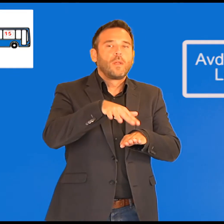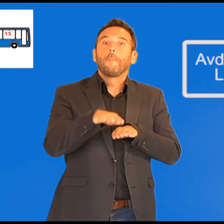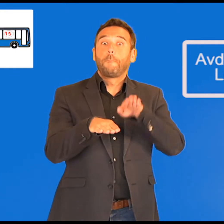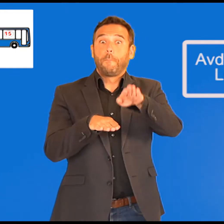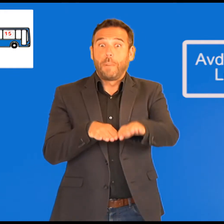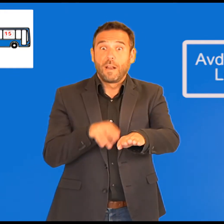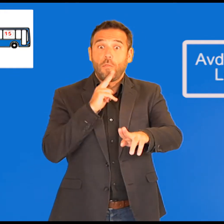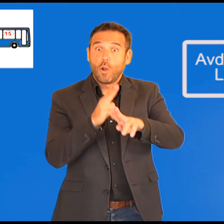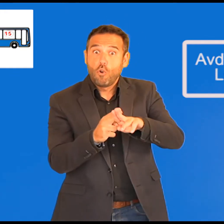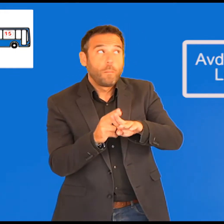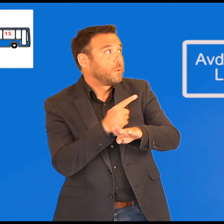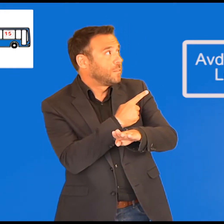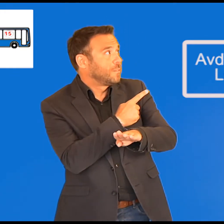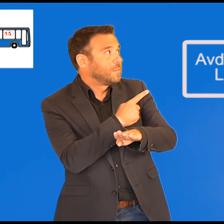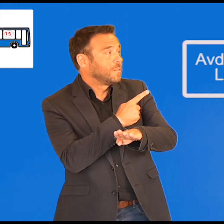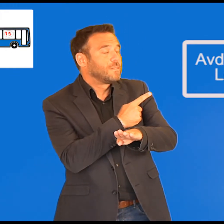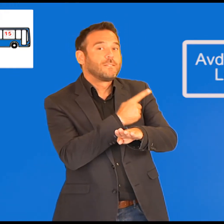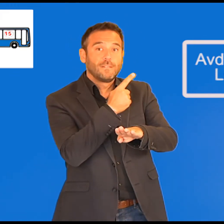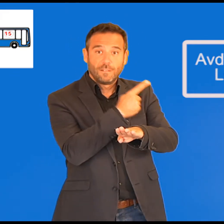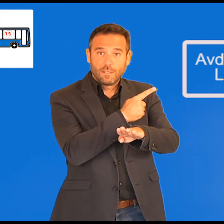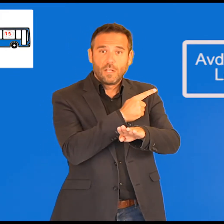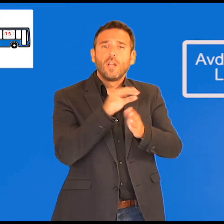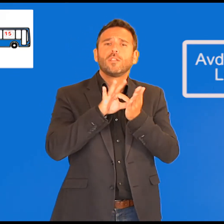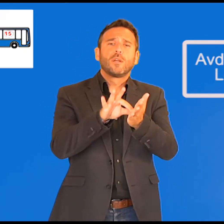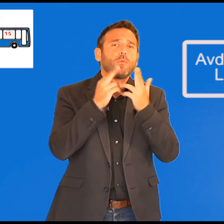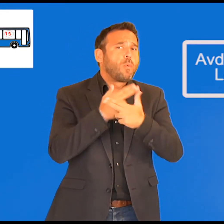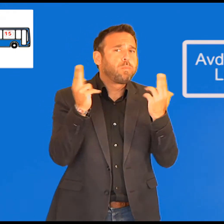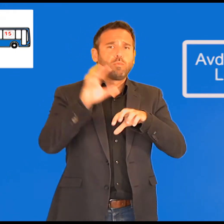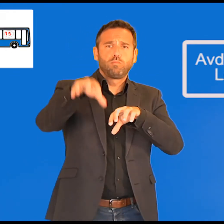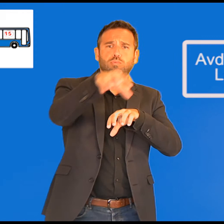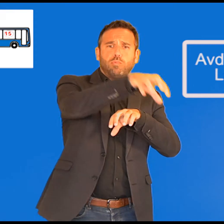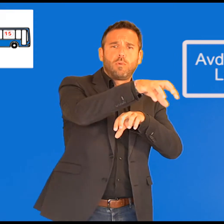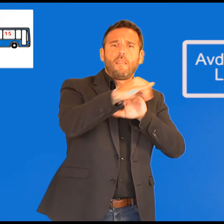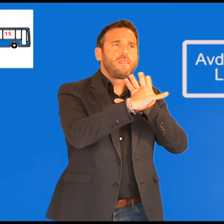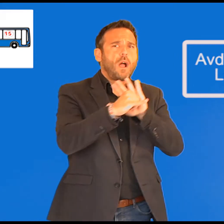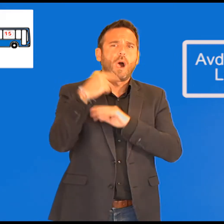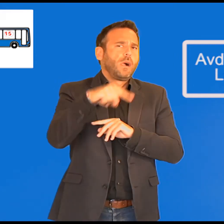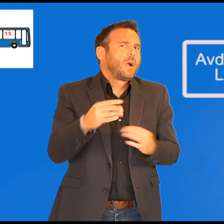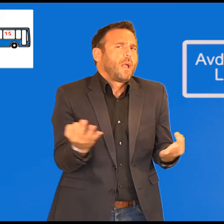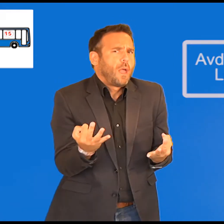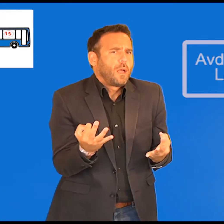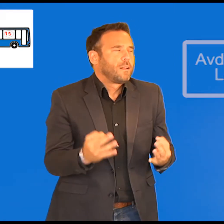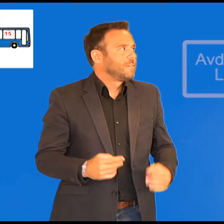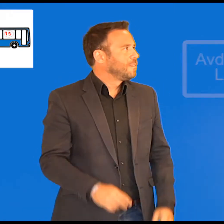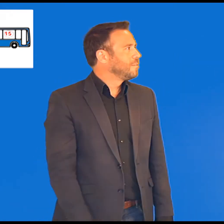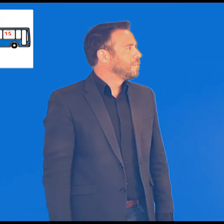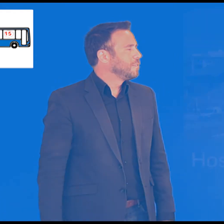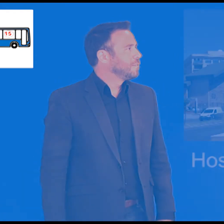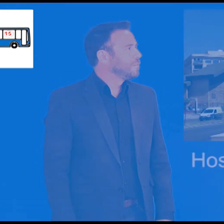...está usted en la parada Avenida Carlos Haya Los Remedios... ...los equipamientos públicos más cercanos son... ...el